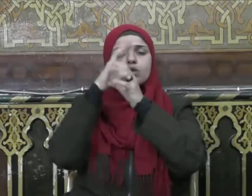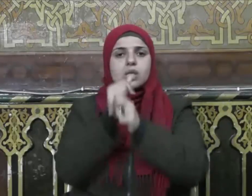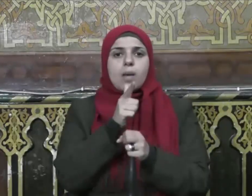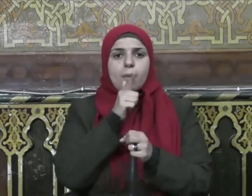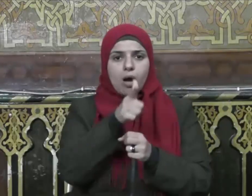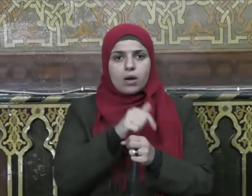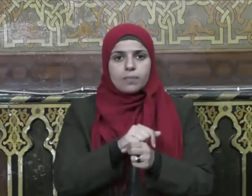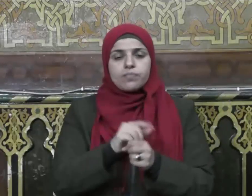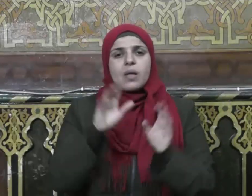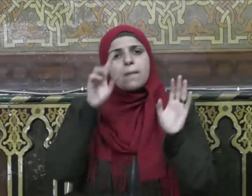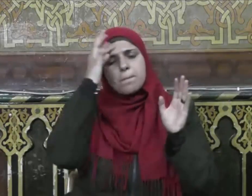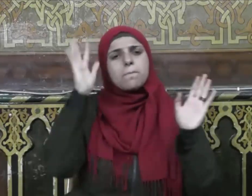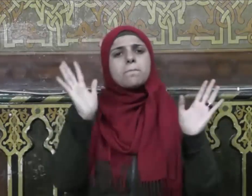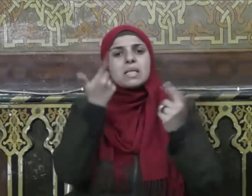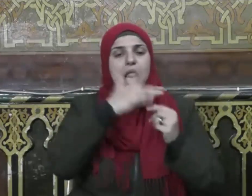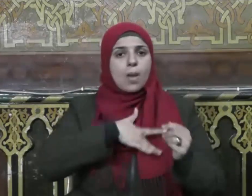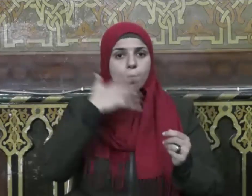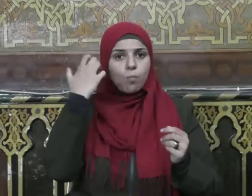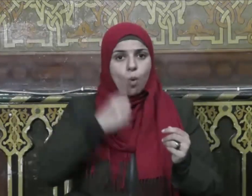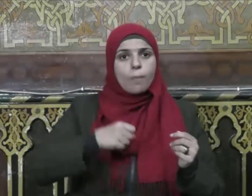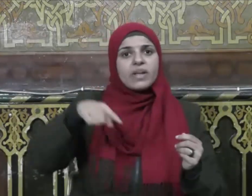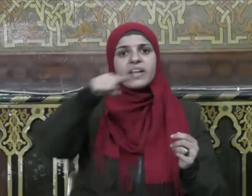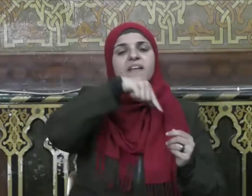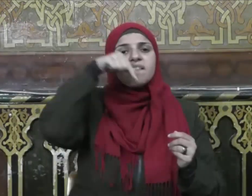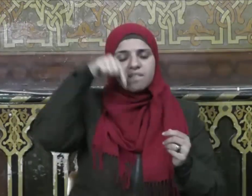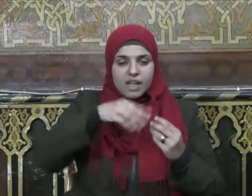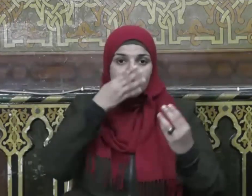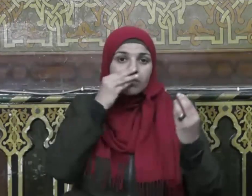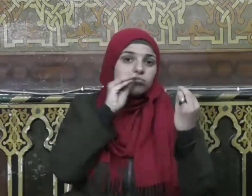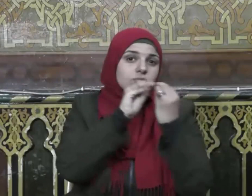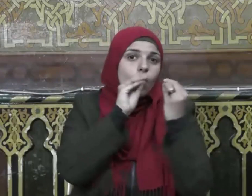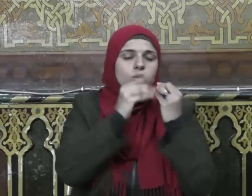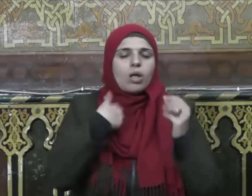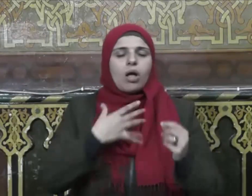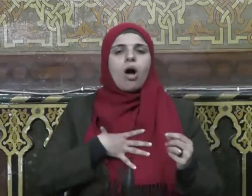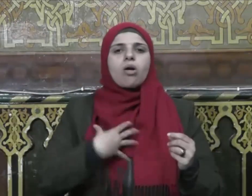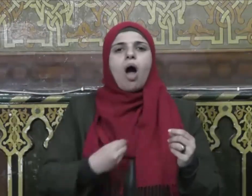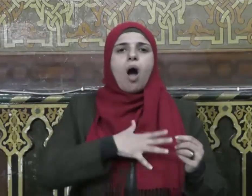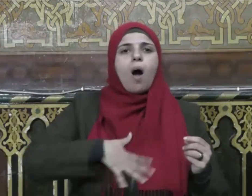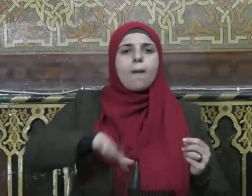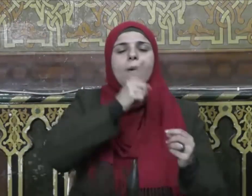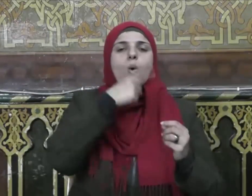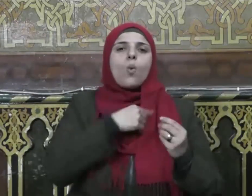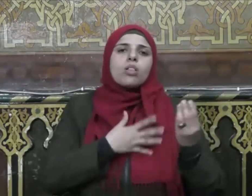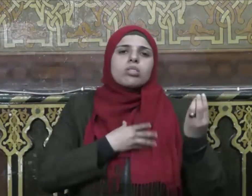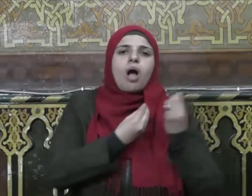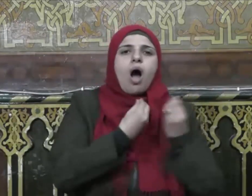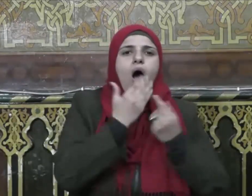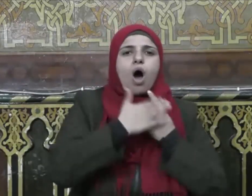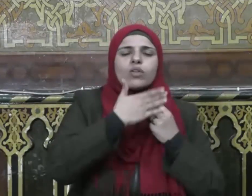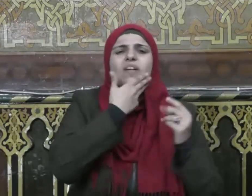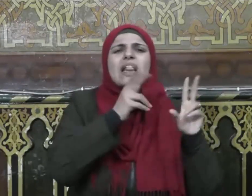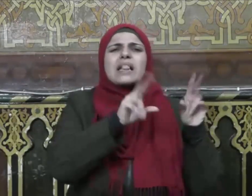مثل المؤمنين في توادهم وتراحمهم وتعاطفهم كمثل الجسد